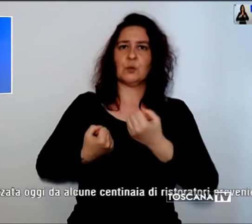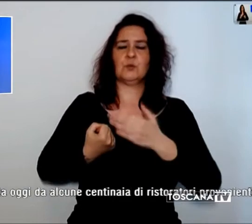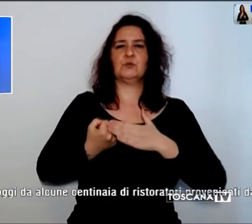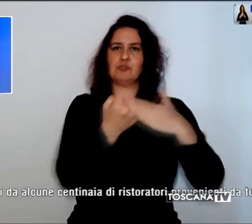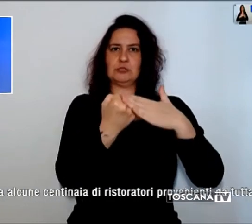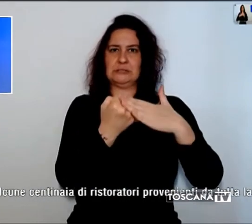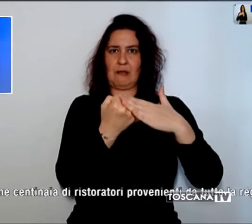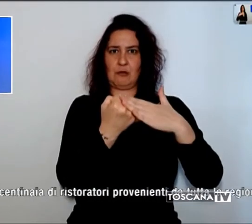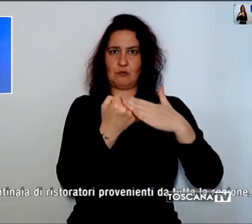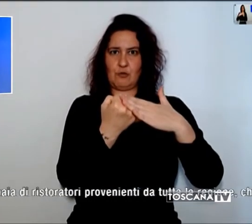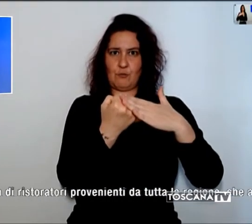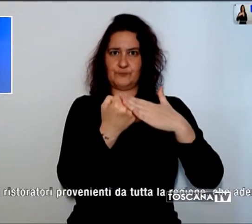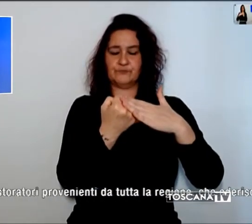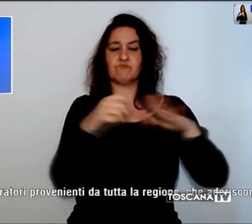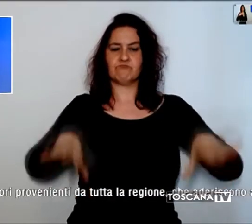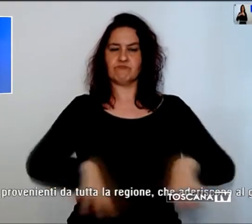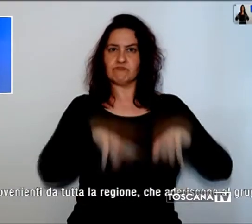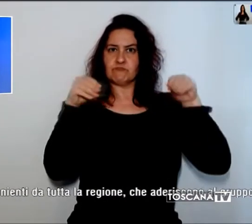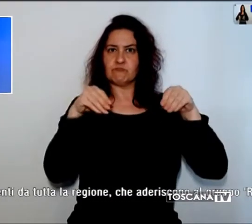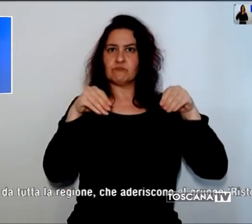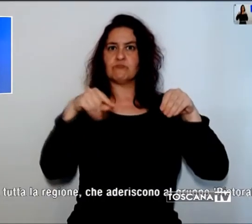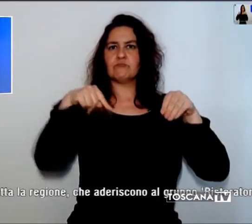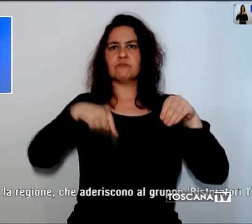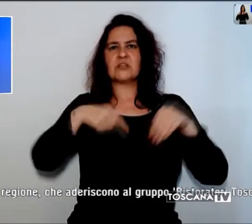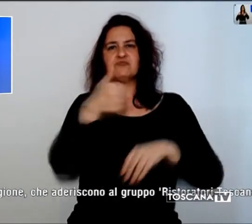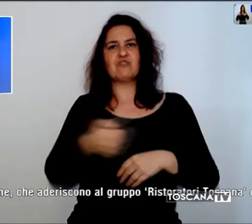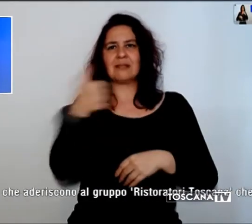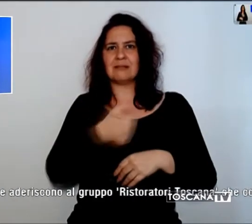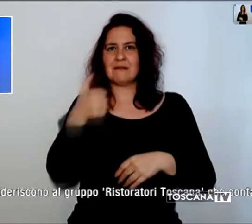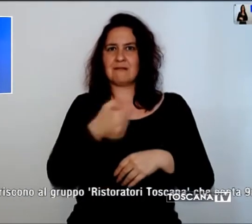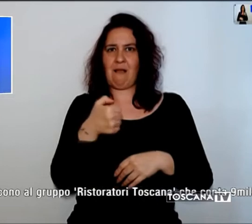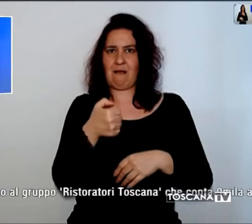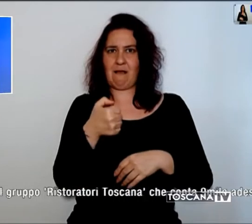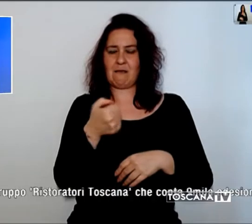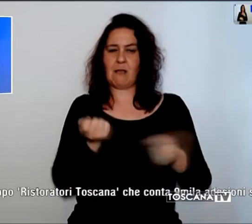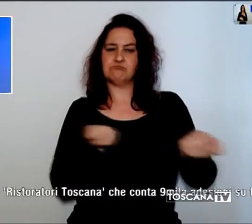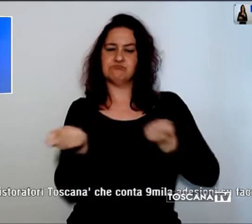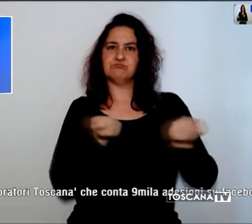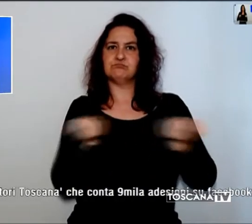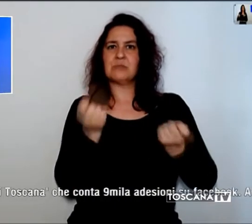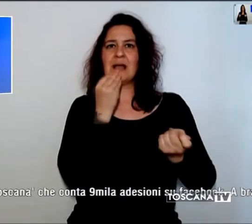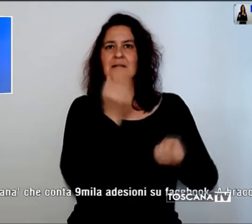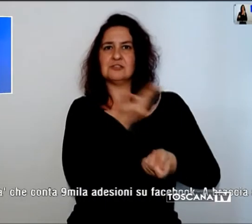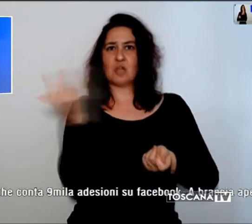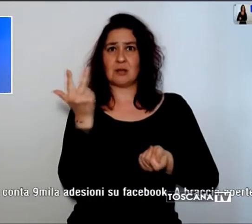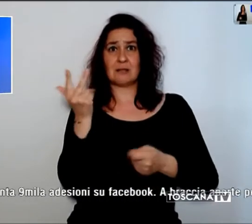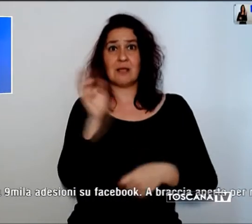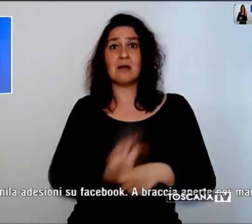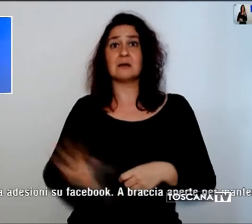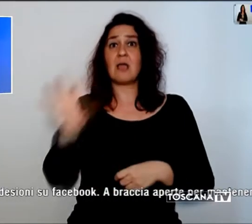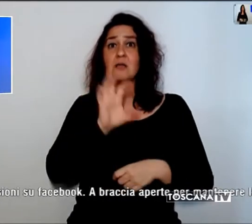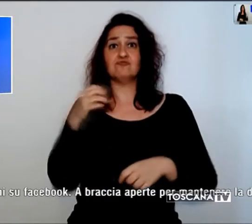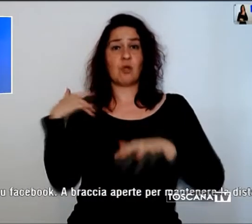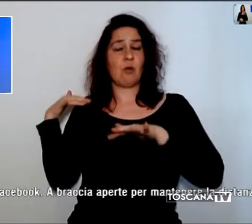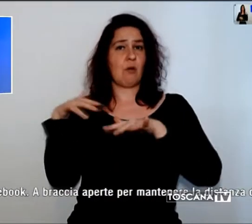'iniziativa organizzata oggi da alcune centinaia di ristoratori provenienti da tutta la regione che aderiscono al gruppo